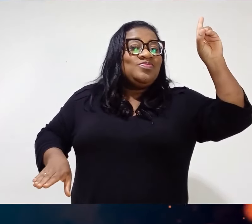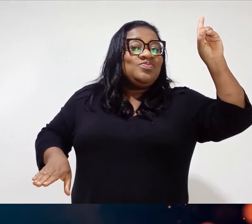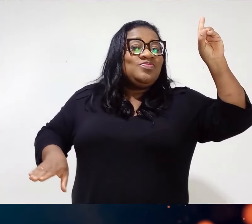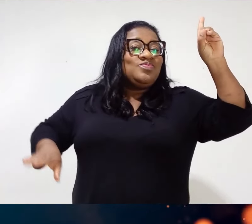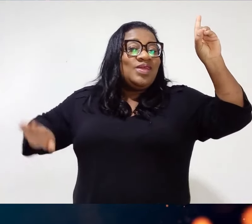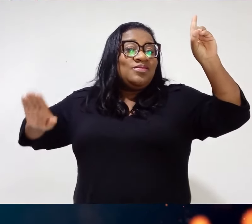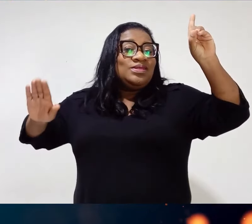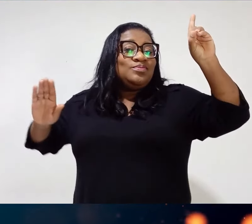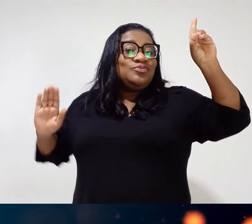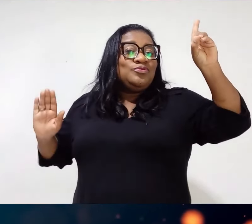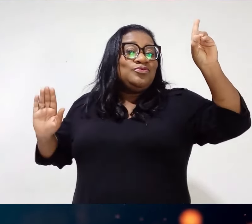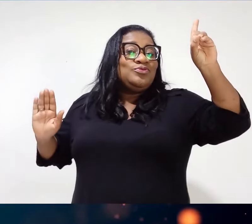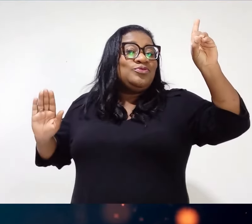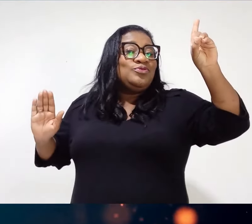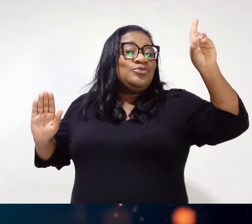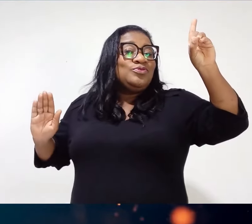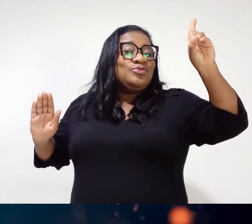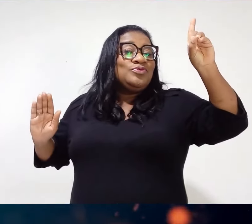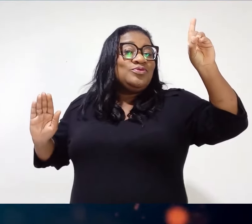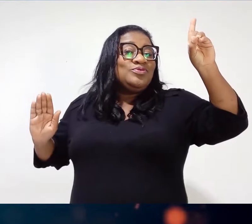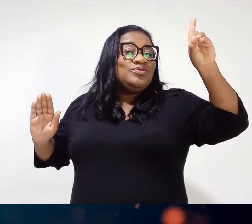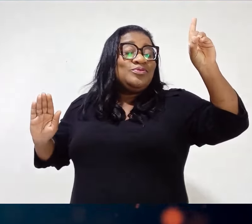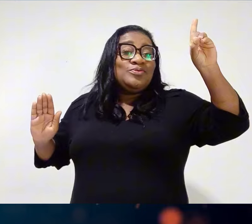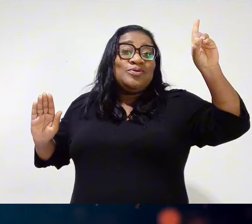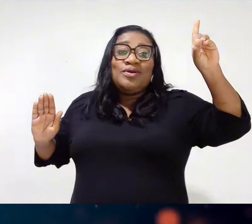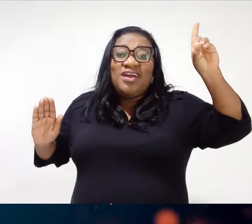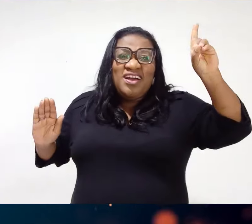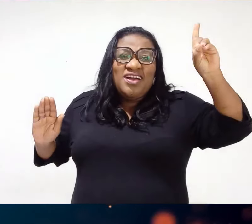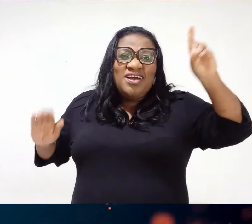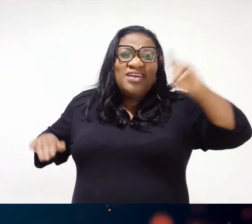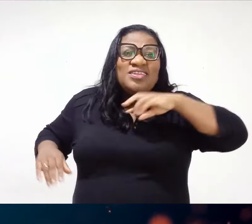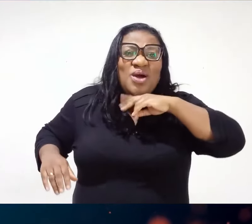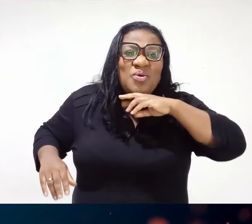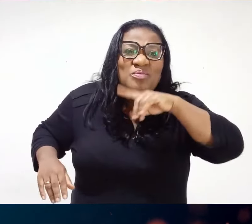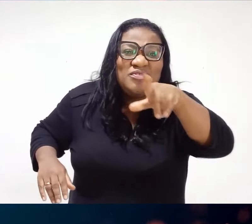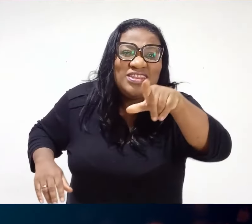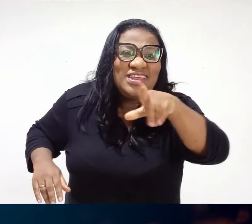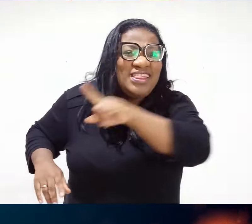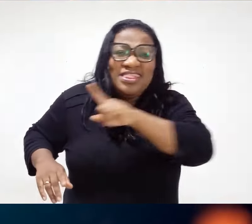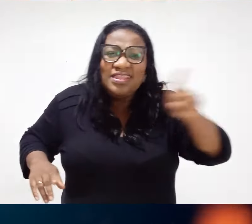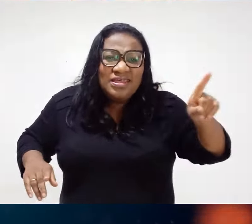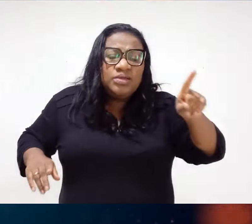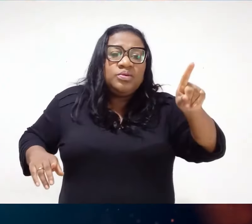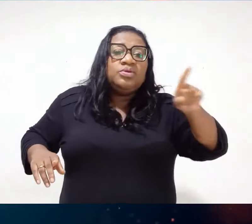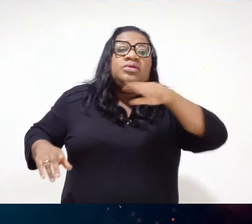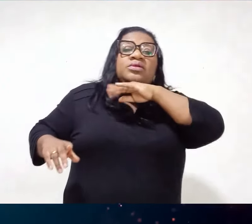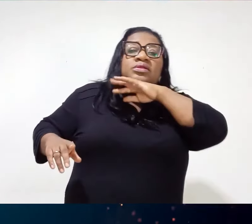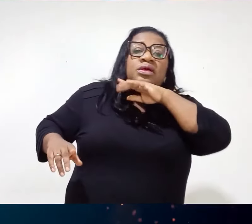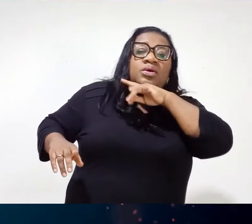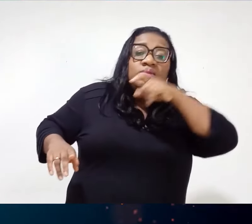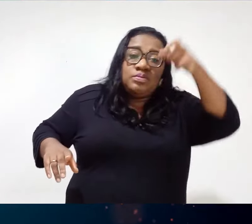E aí? Tá ruim pra quem, irmão? Tá ruim pra você? Não, tá ruim pro capeta, irmão Porque tem que engolir isso aqui, ó